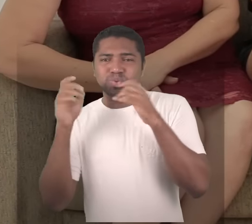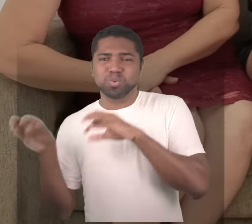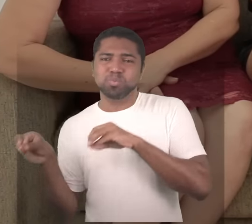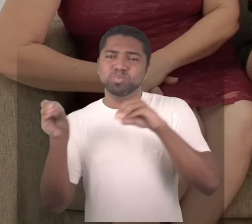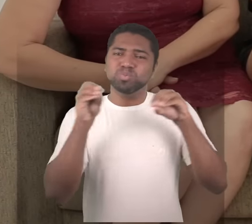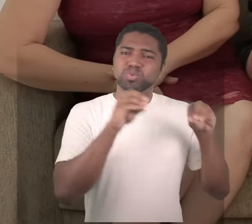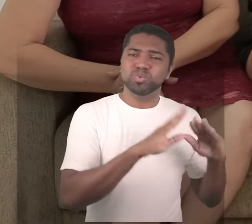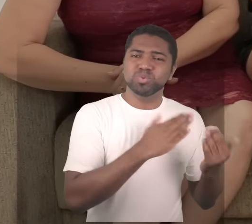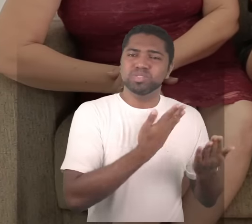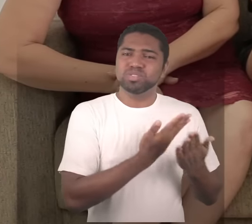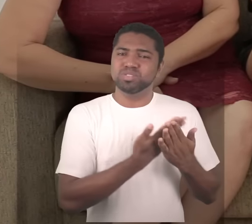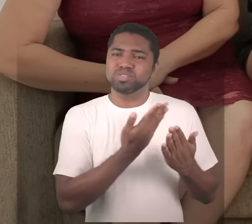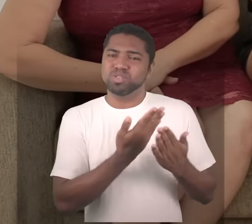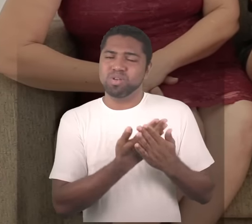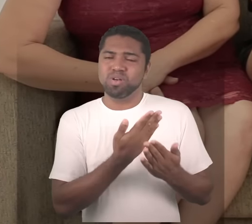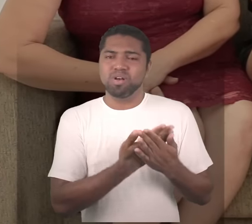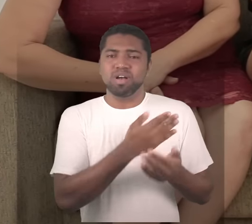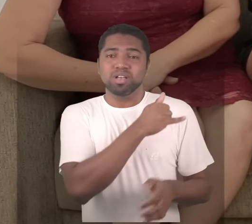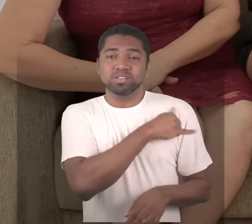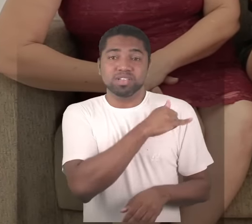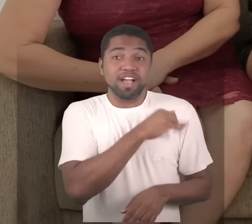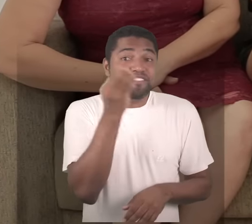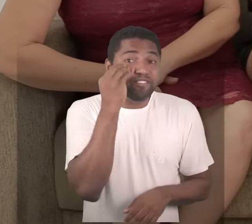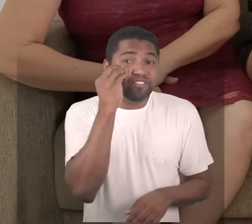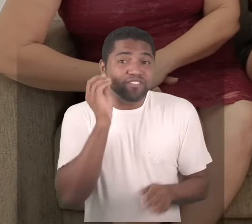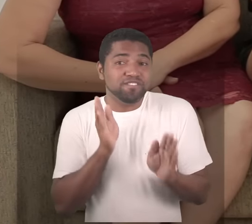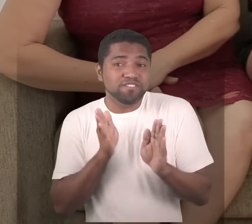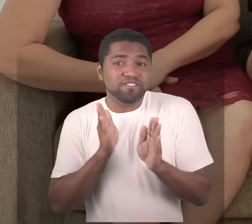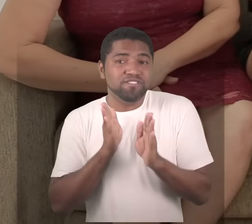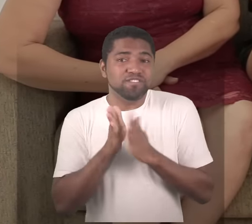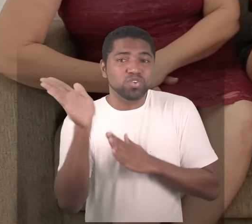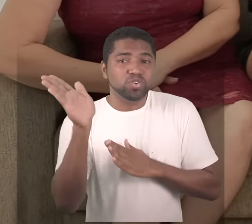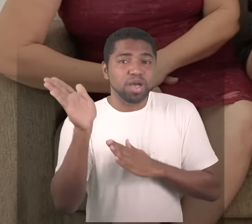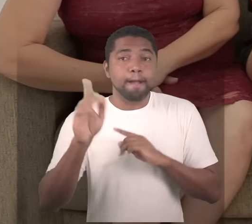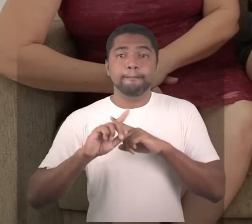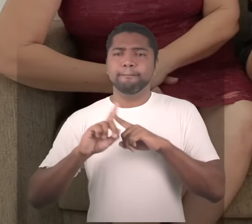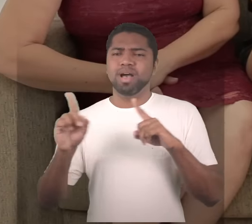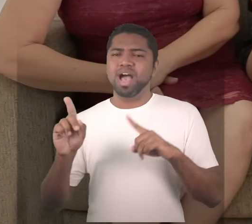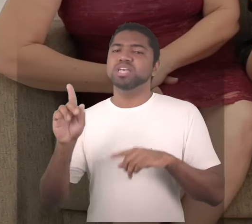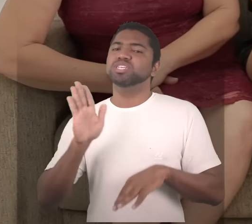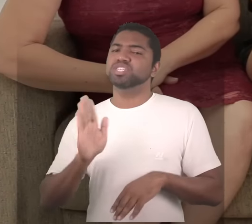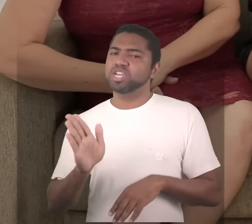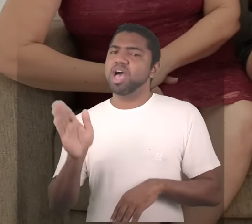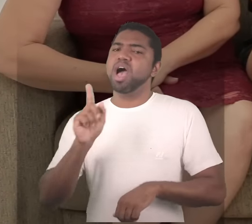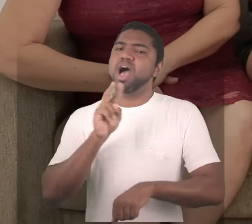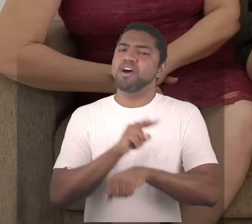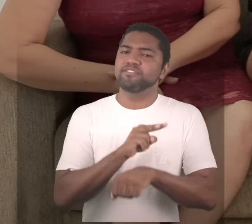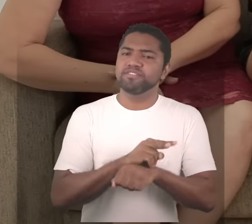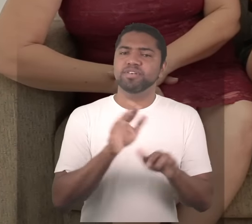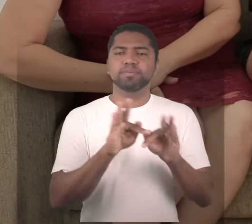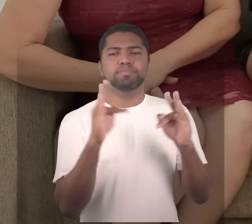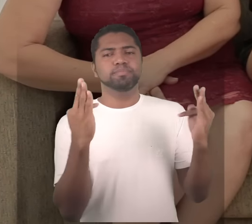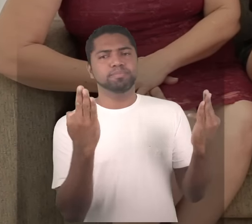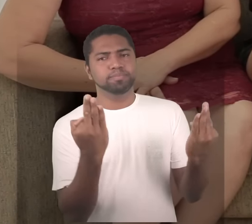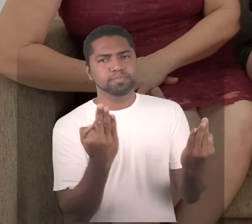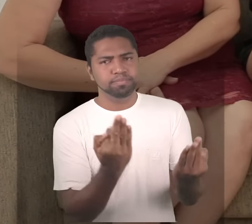interno no Rio ele tentou fugir mas só que ele teve todo o amparo da família teve